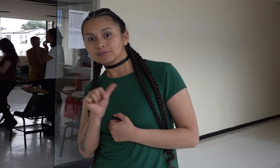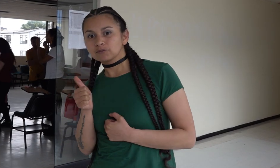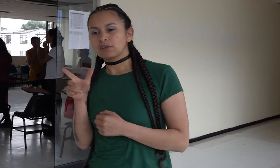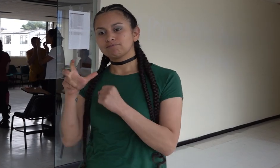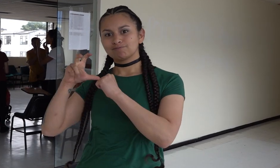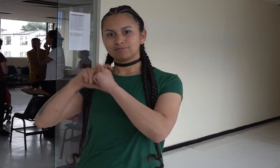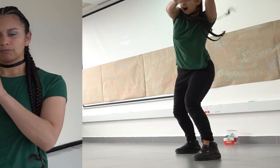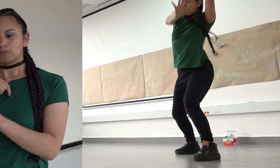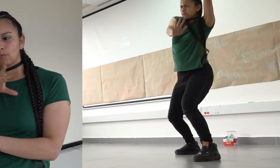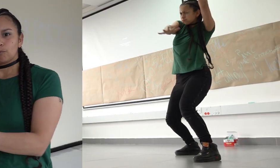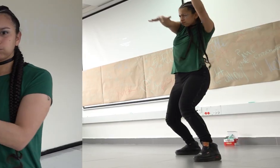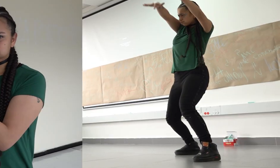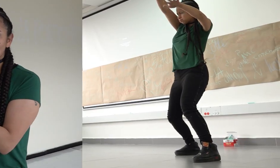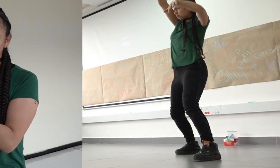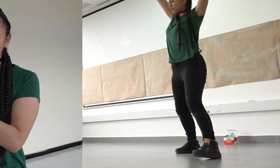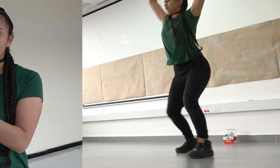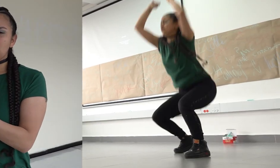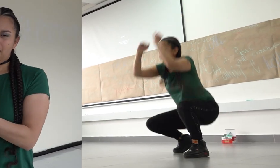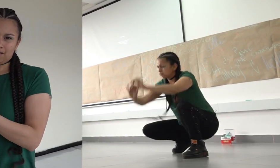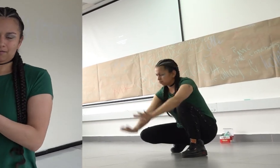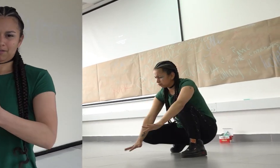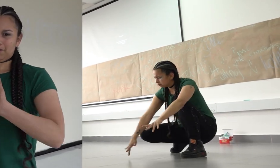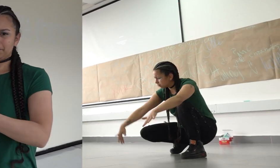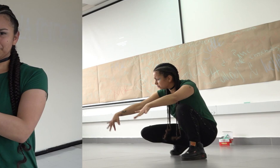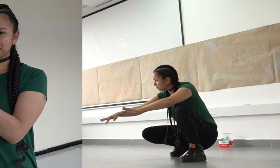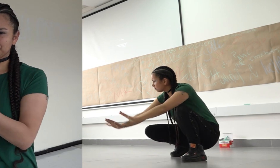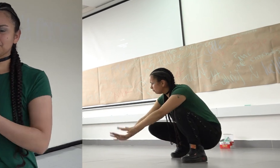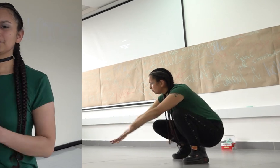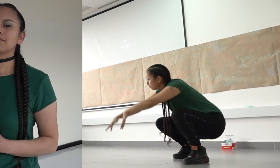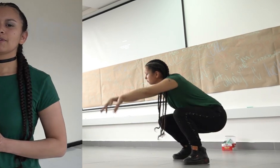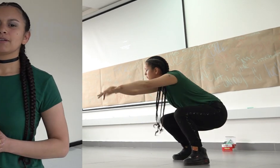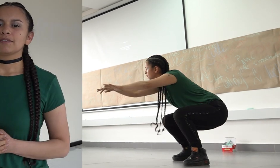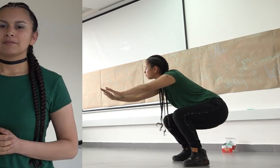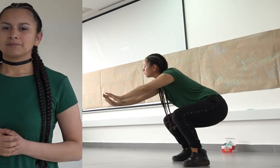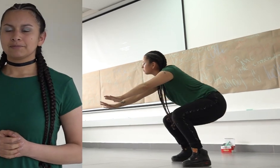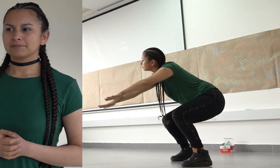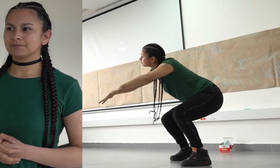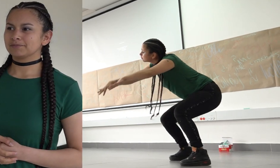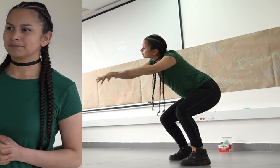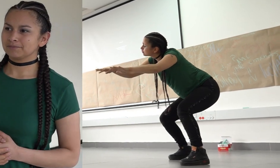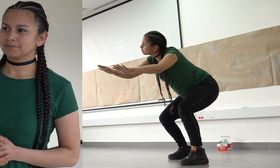y también hago parte del grupo Con Cuerpos, es un grupo de danza contemporánea.